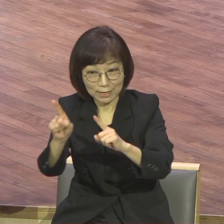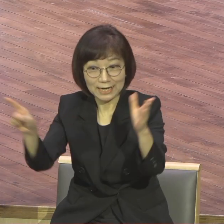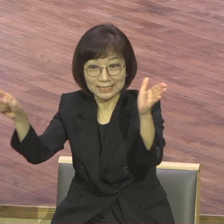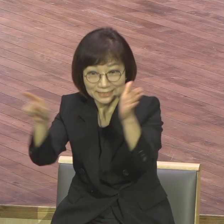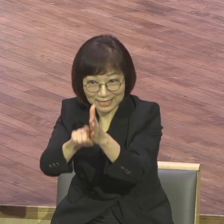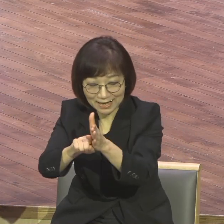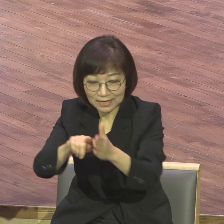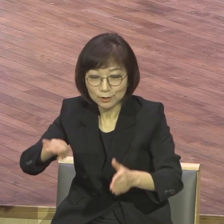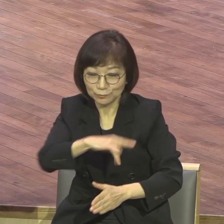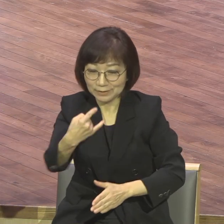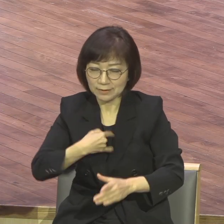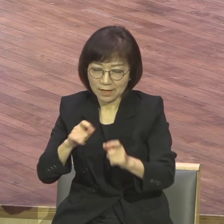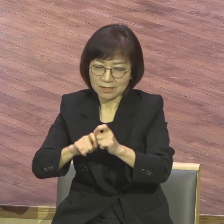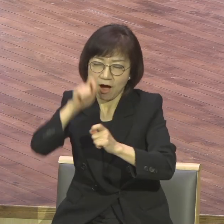영생을 주신 것입니다.